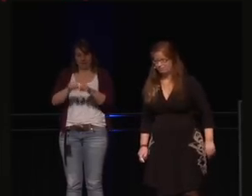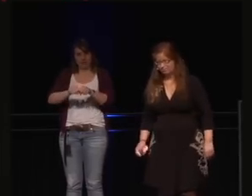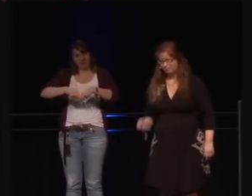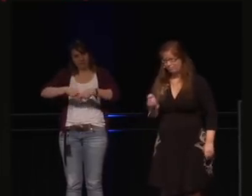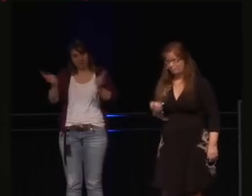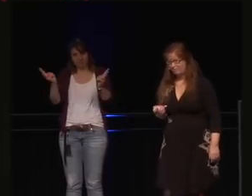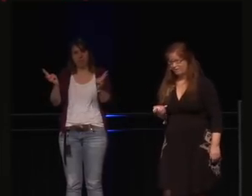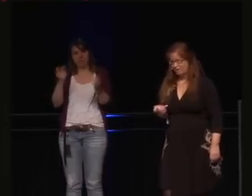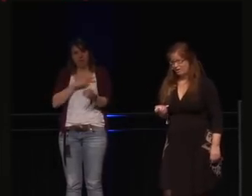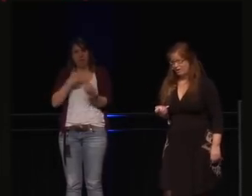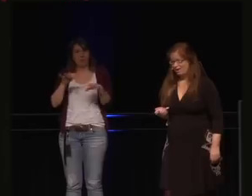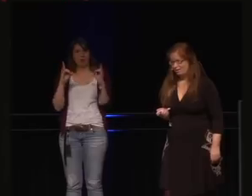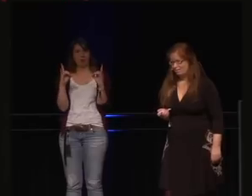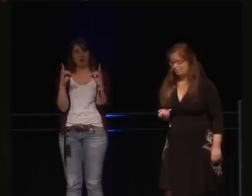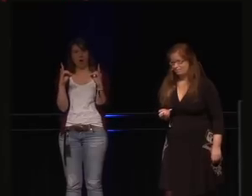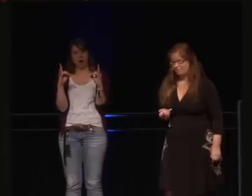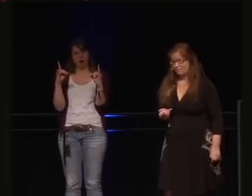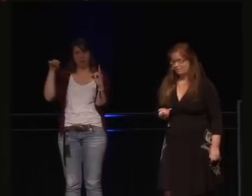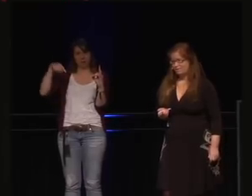Also es ist dann auch eingetreten.